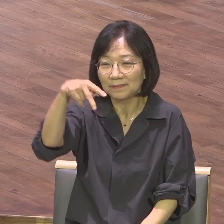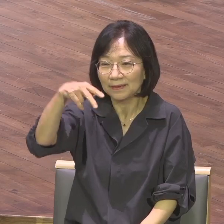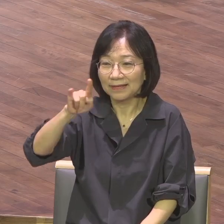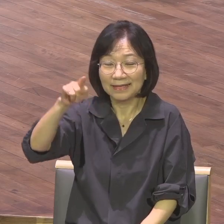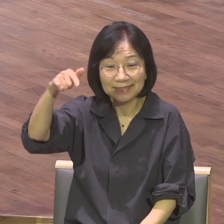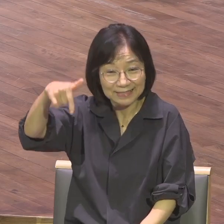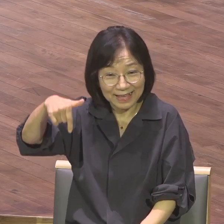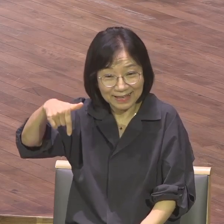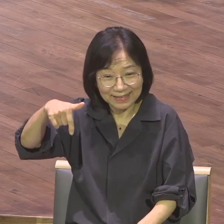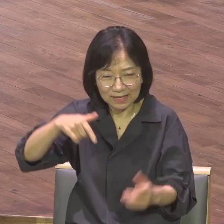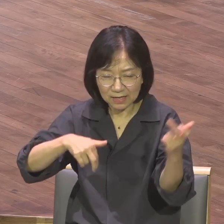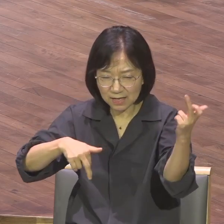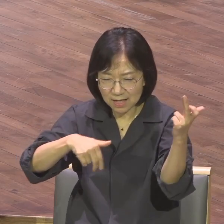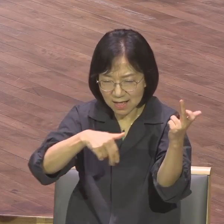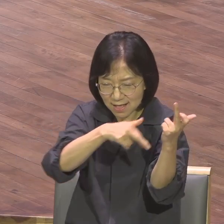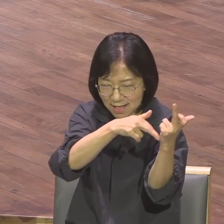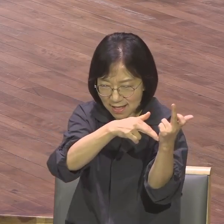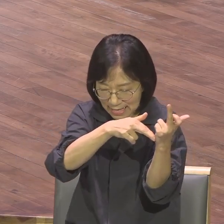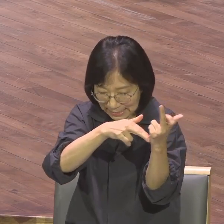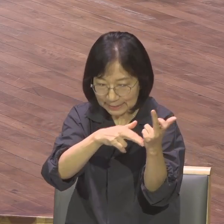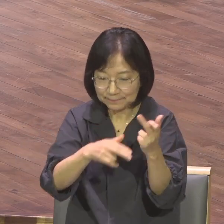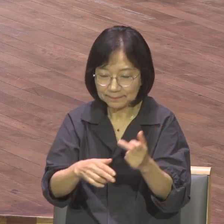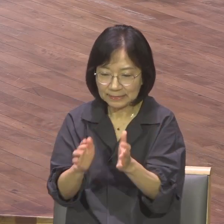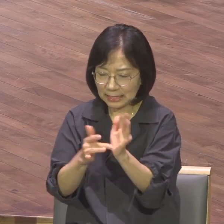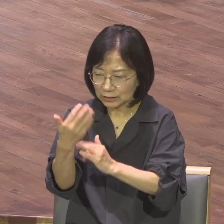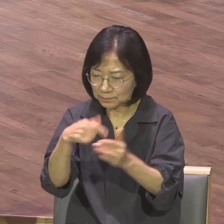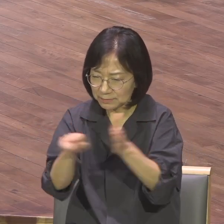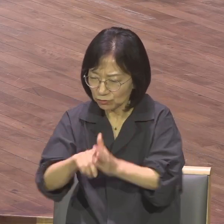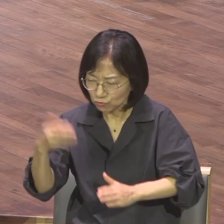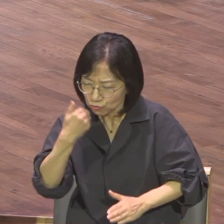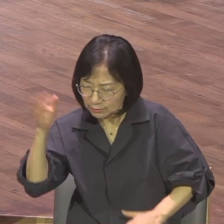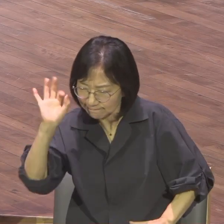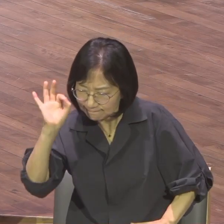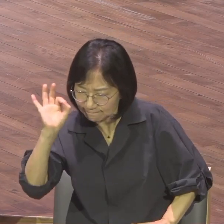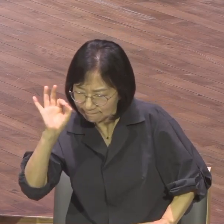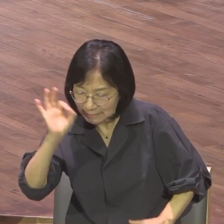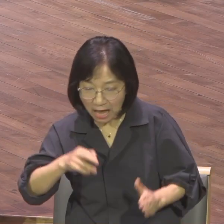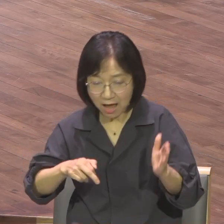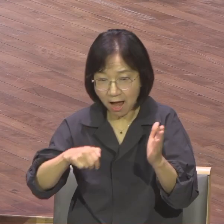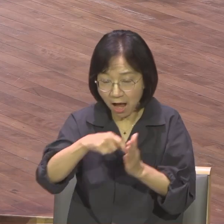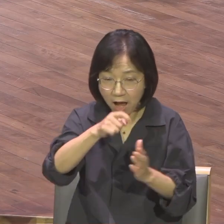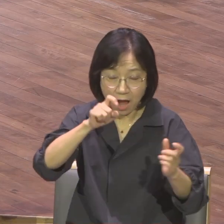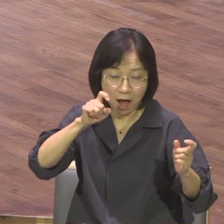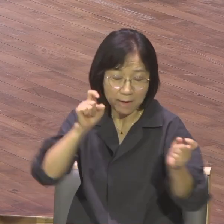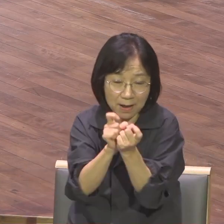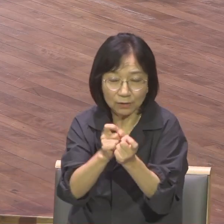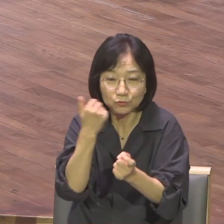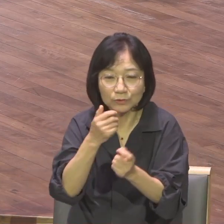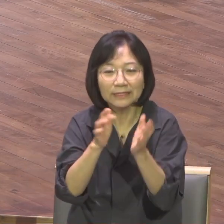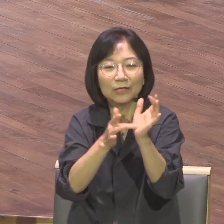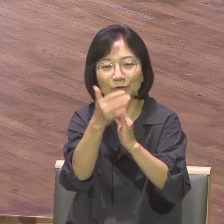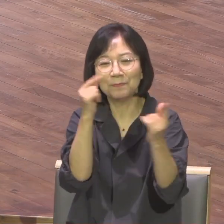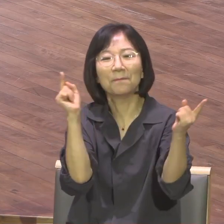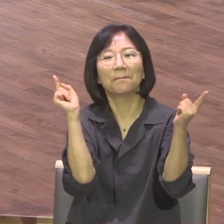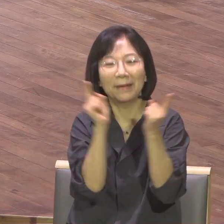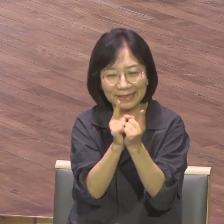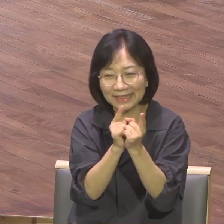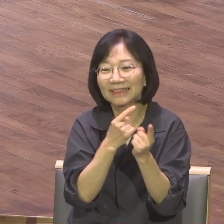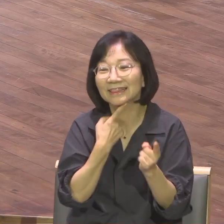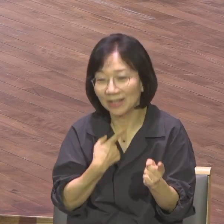죽이려는 유대인들을 피해서 아라비아 광려로 가서 3년 동안 머물게 됩니다. 그러다가 잠깐 예루살렘에 올라왔지만